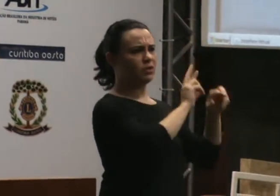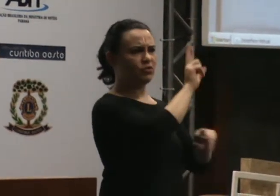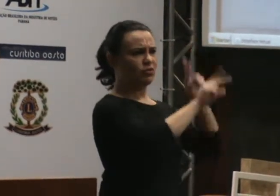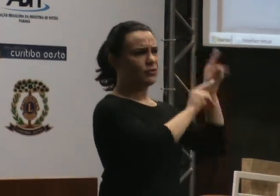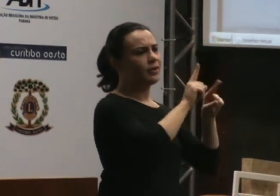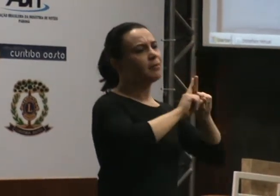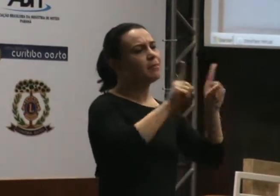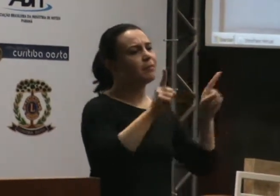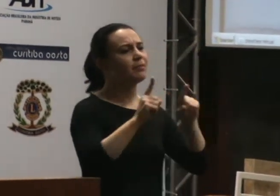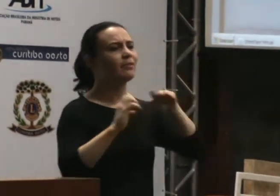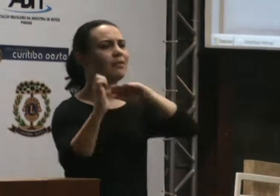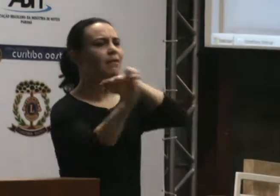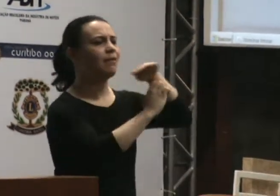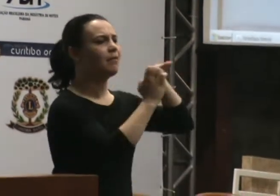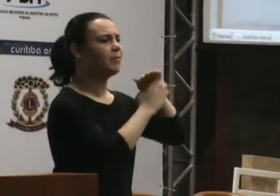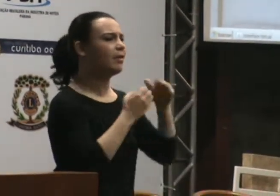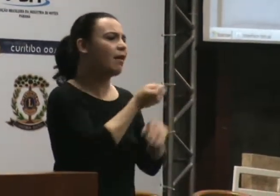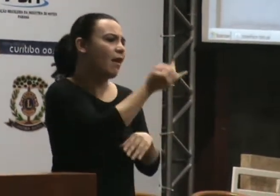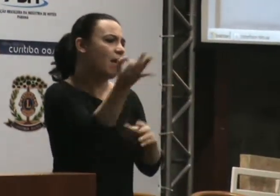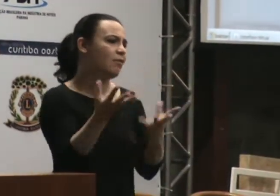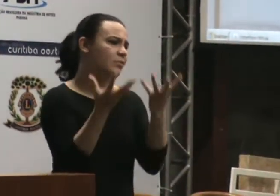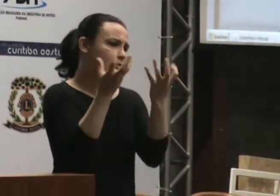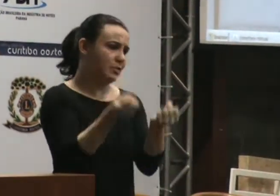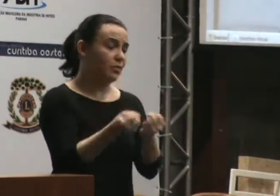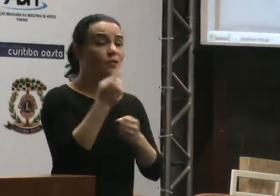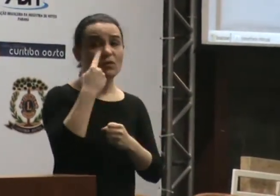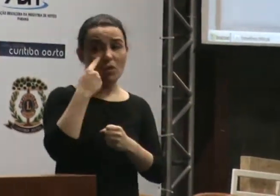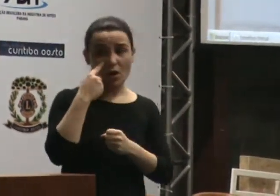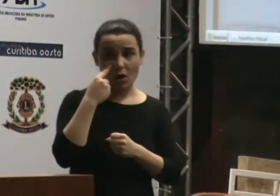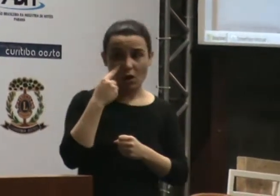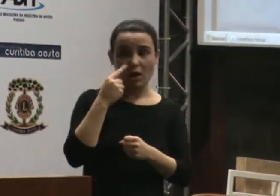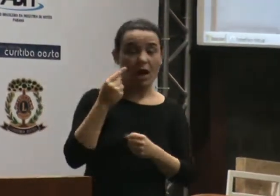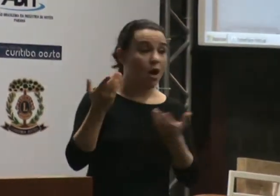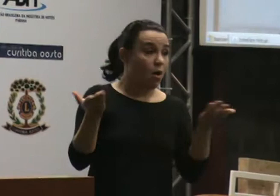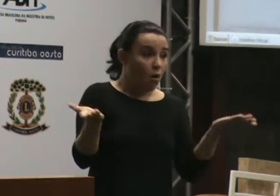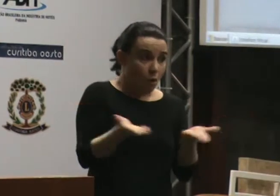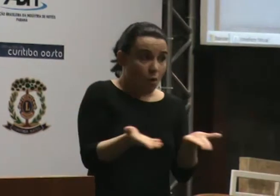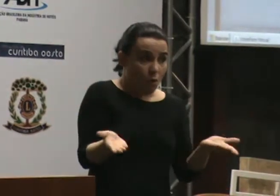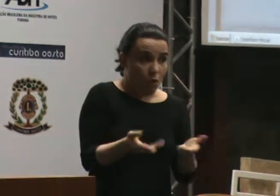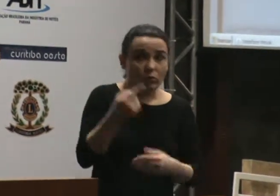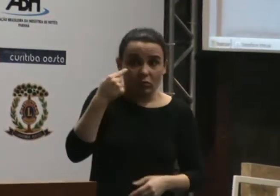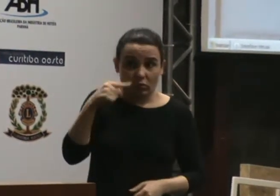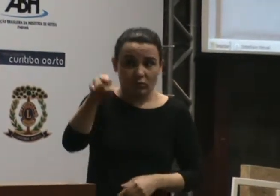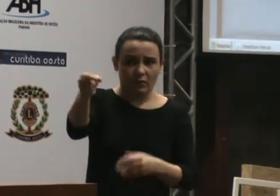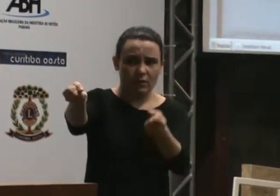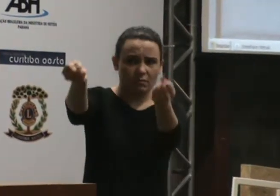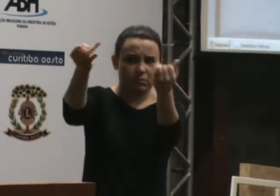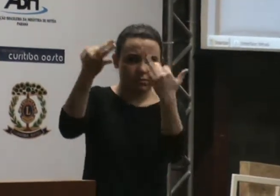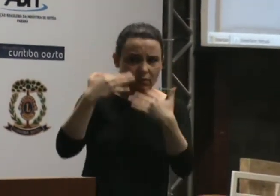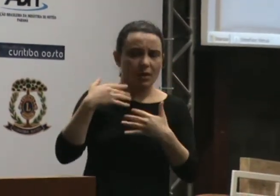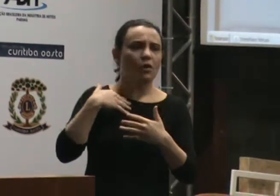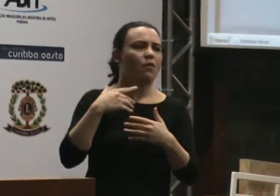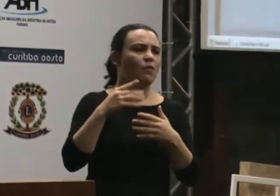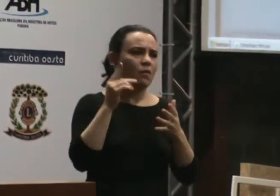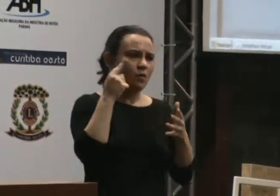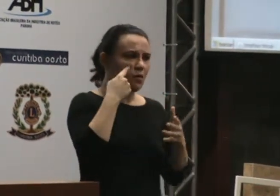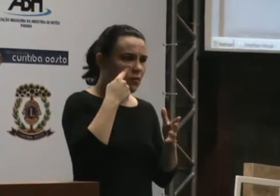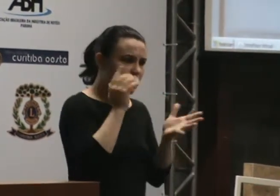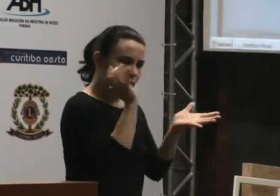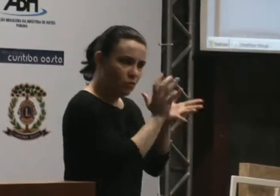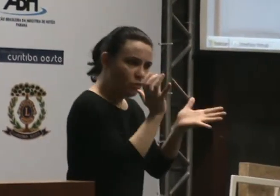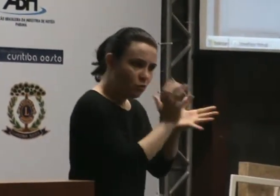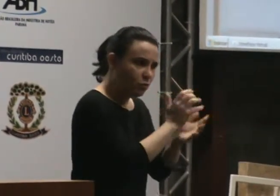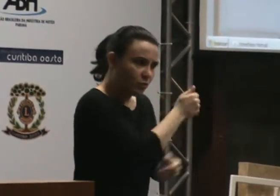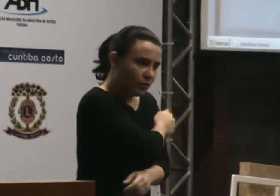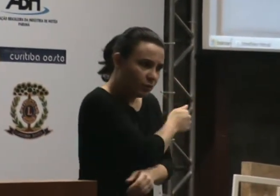ver a direção. Nós vamos receber esse caso, vamos colocar um grupo de professores, um grupo de alunos, bolsistas, através da iniciação